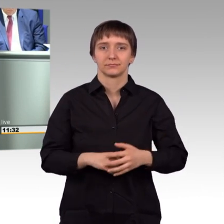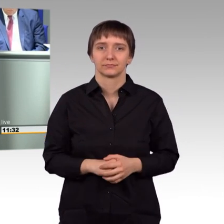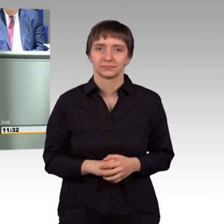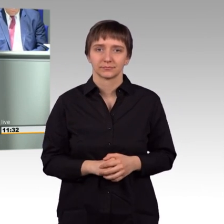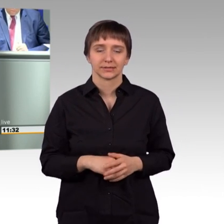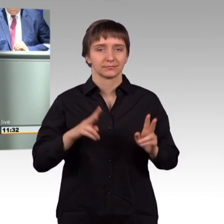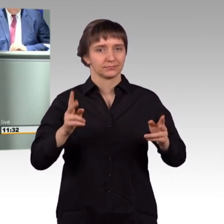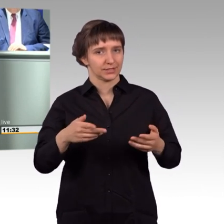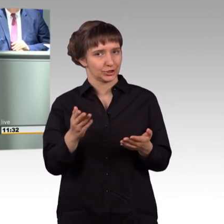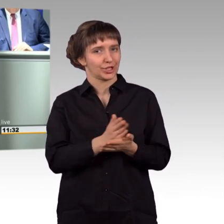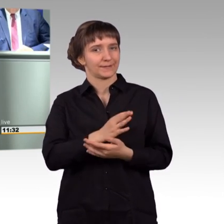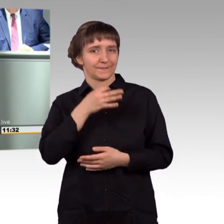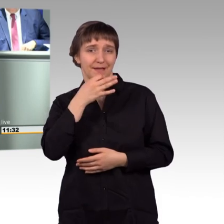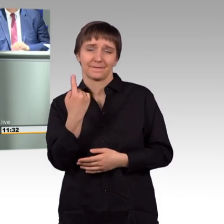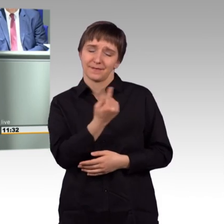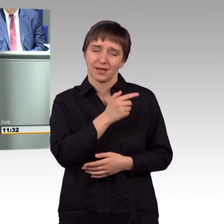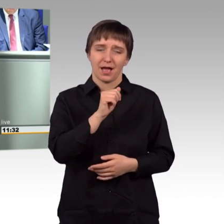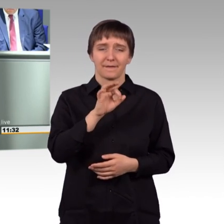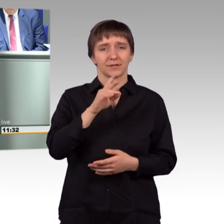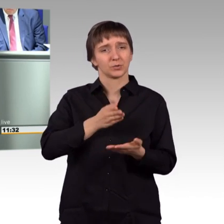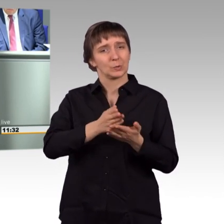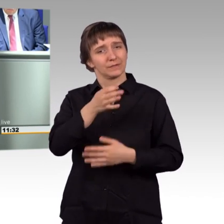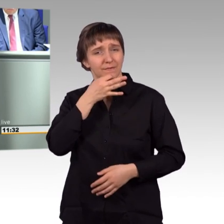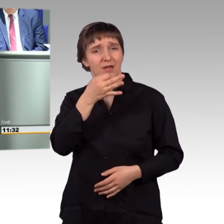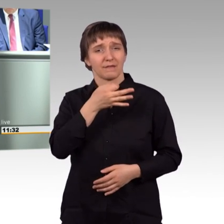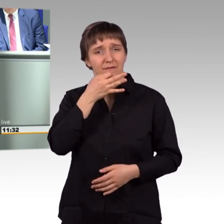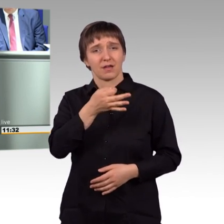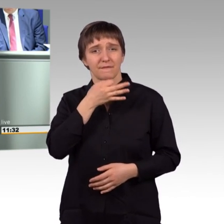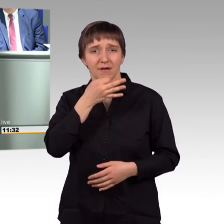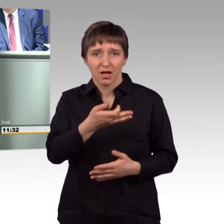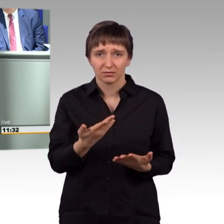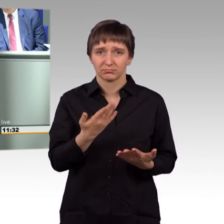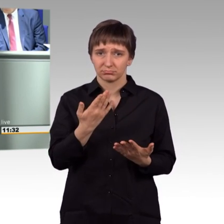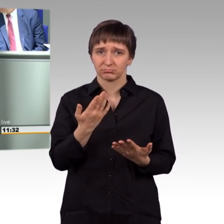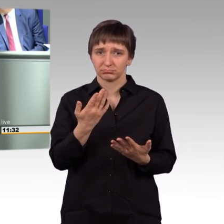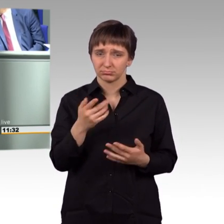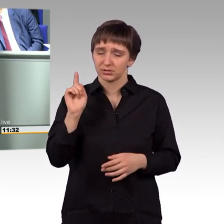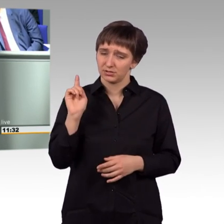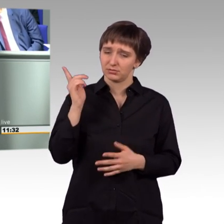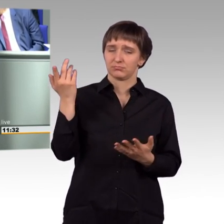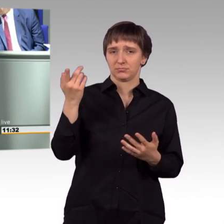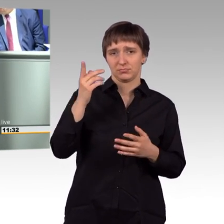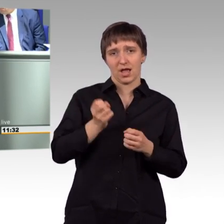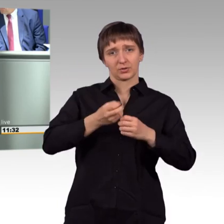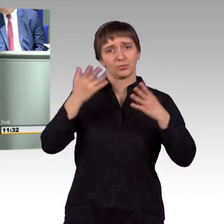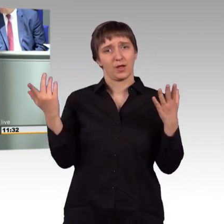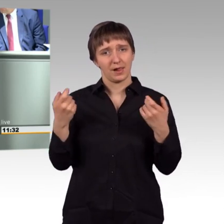immer wieder stellen werden, welchen deutschen Interessen dient denn die aktuelle Politik der Bundesregierung in dieser Region?